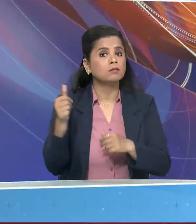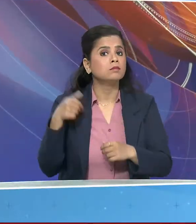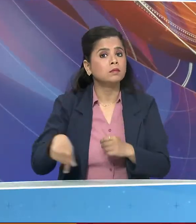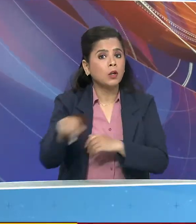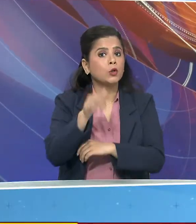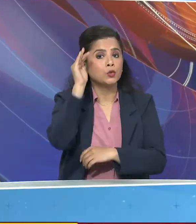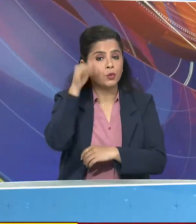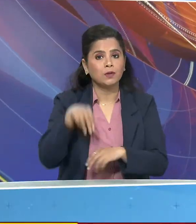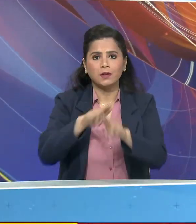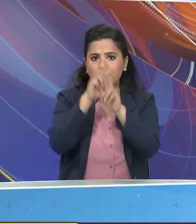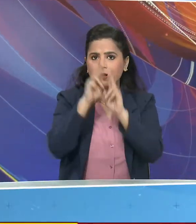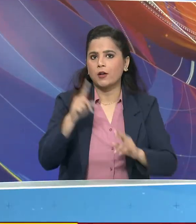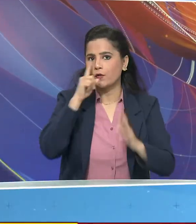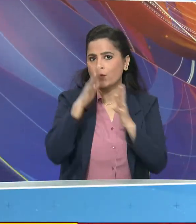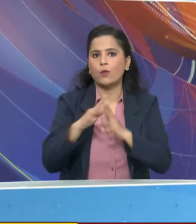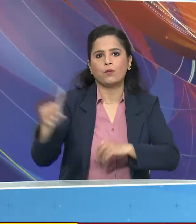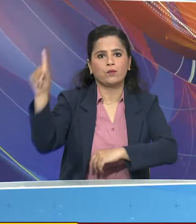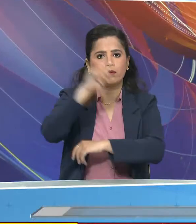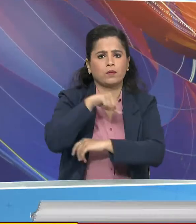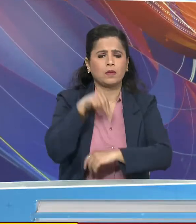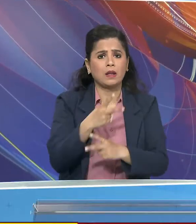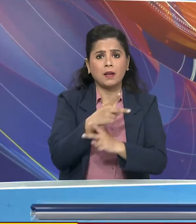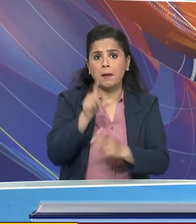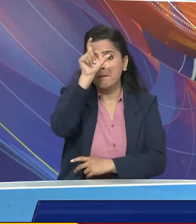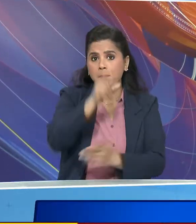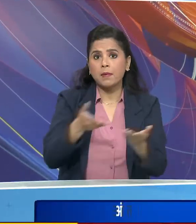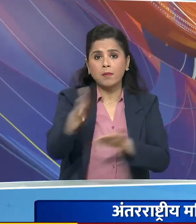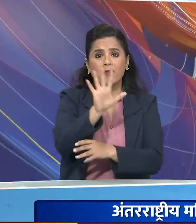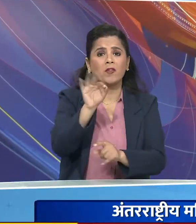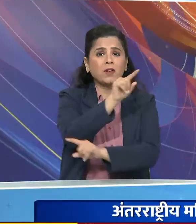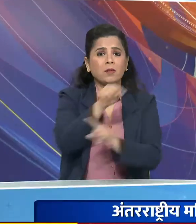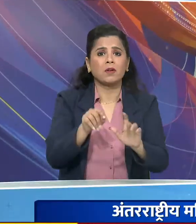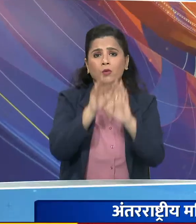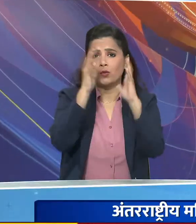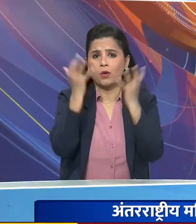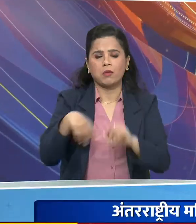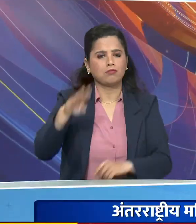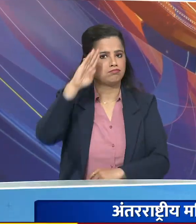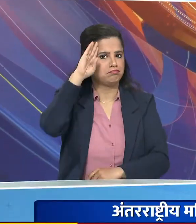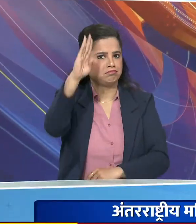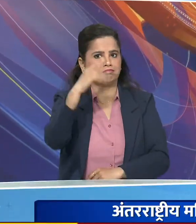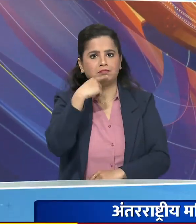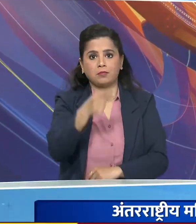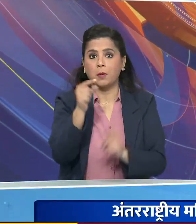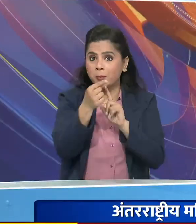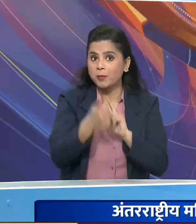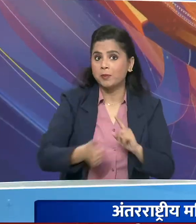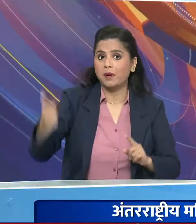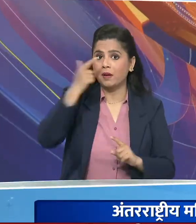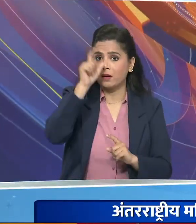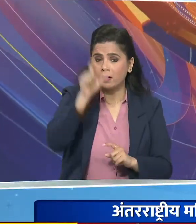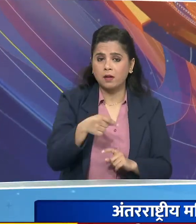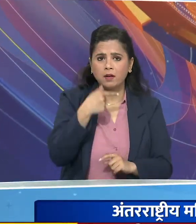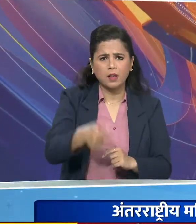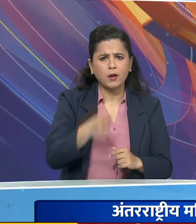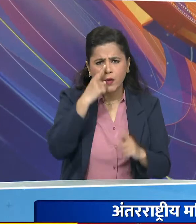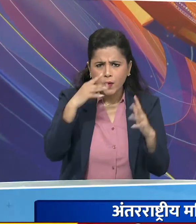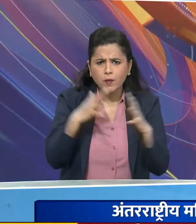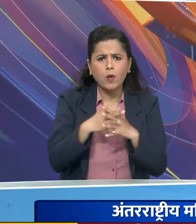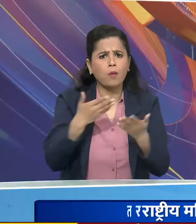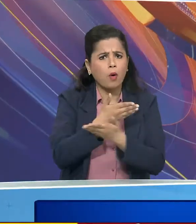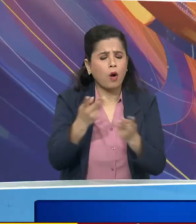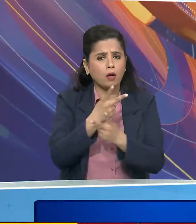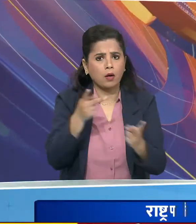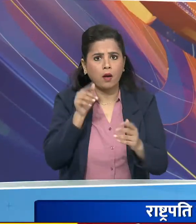अंतराश्च्रे महिला दिवस पर आधी आबाधी को दुनिया कर रही है सलाम राश्पती द्रौपदी मुर्मु ने कहा कि महिलाएं सब